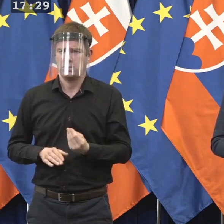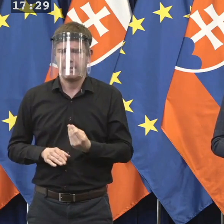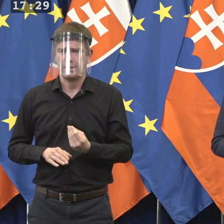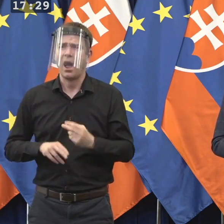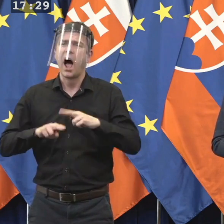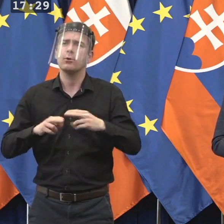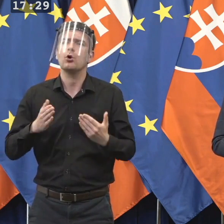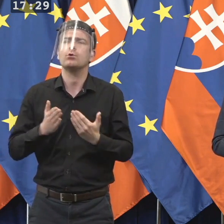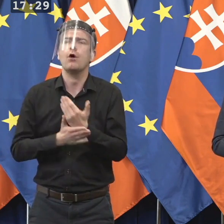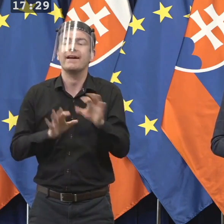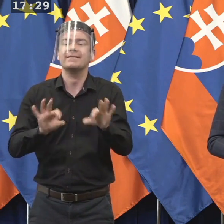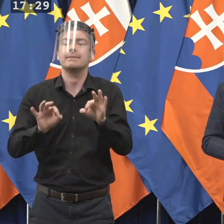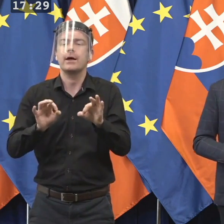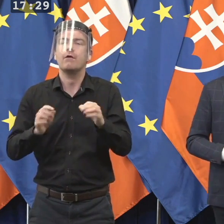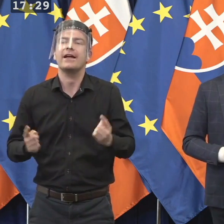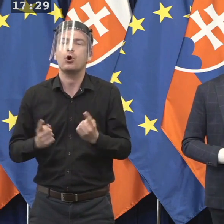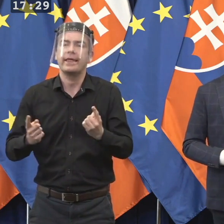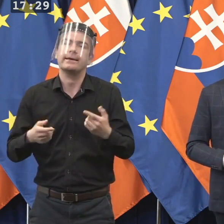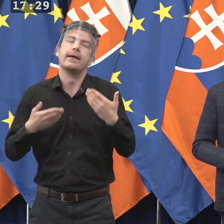priestor aj ďalším kandidátom.